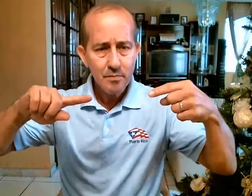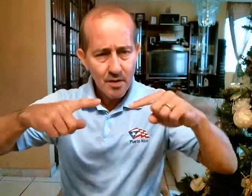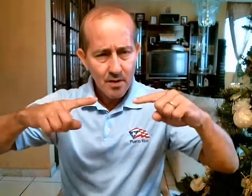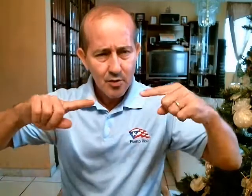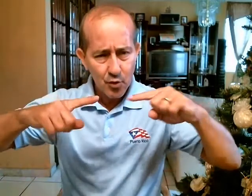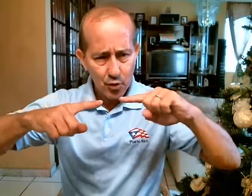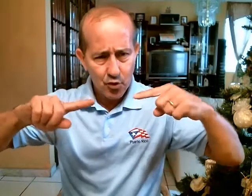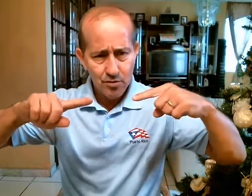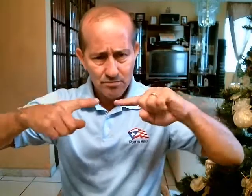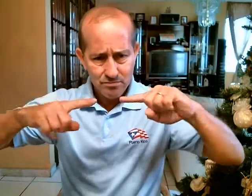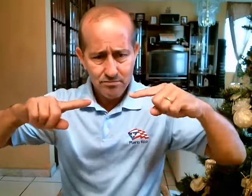Dolor